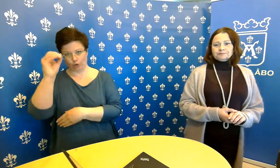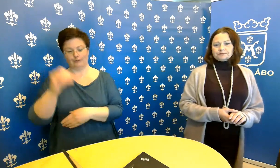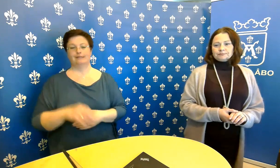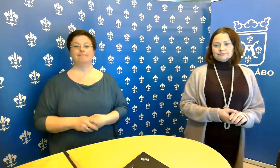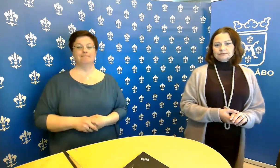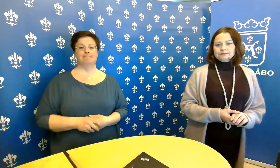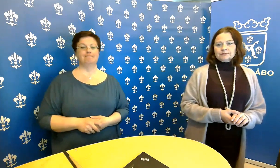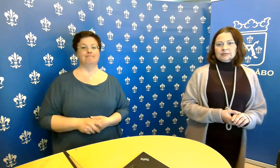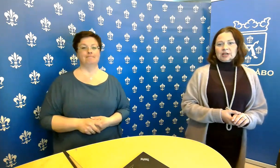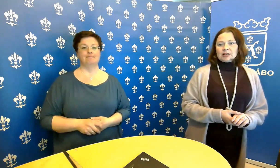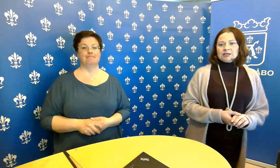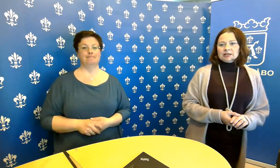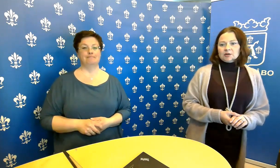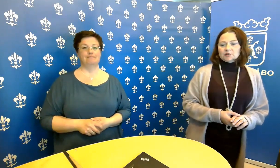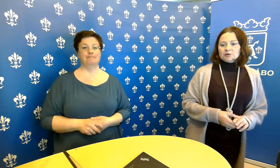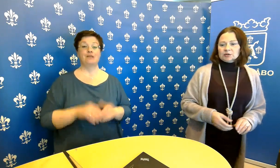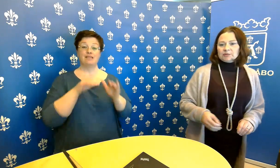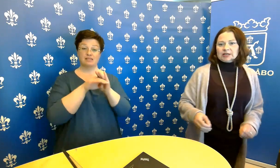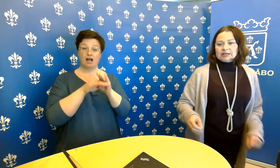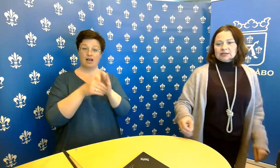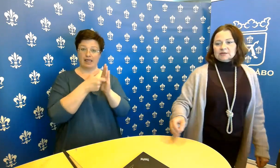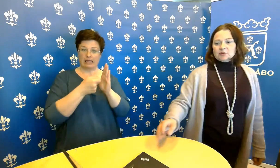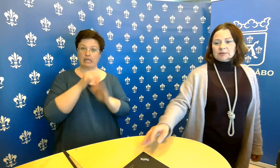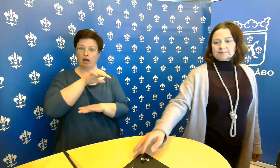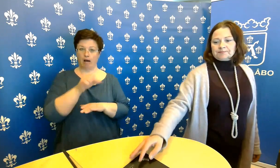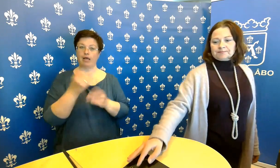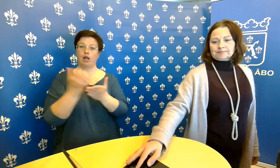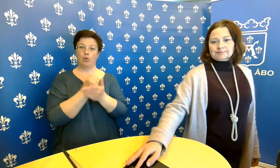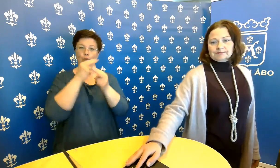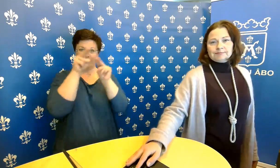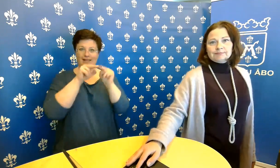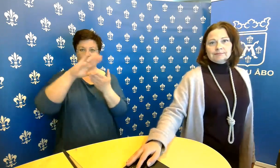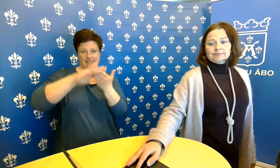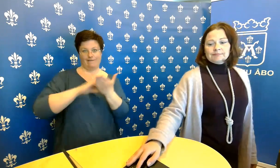Tallenteet löytyy tuolta meidän nettisivuilta.